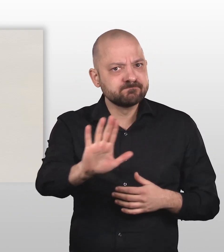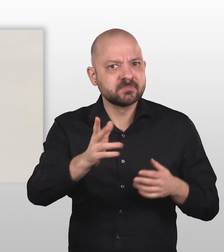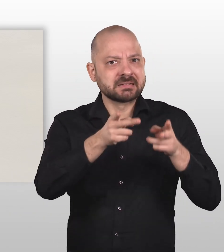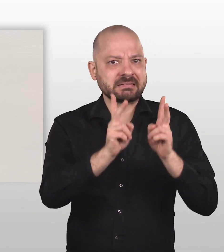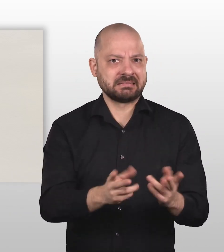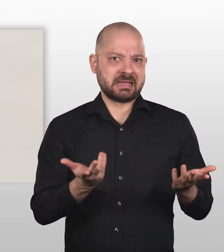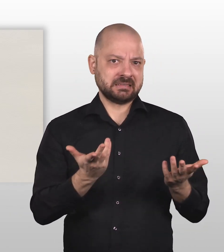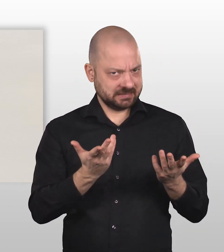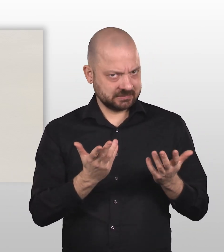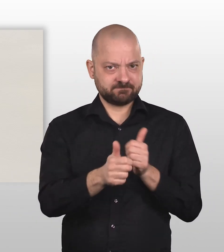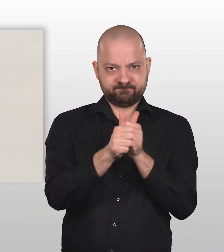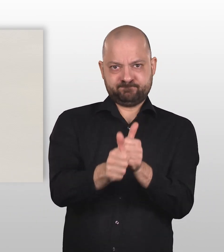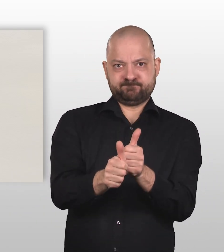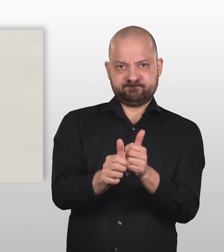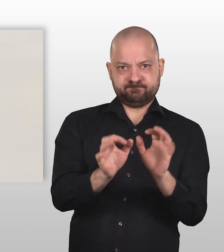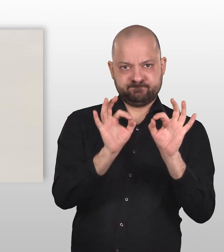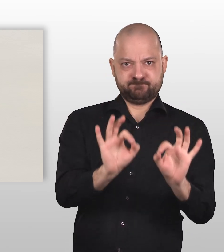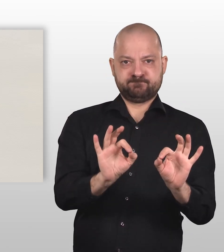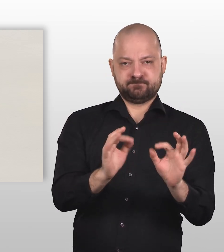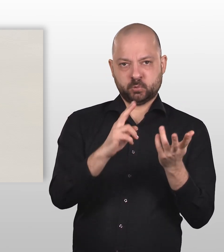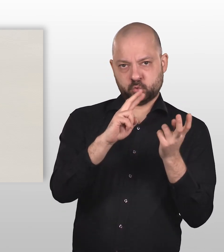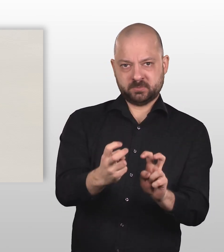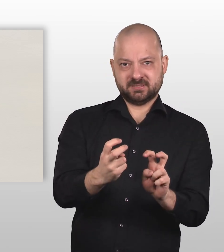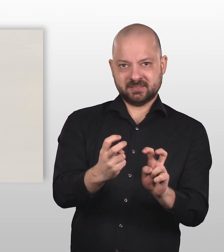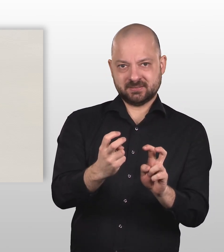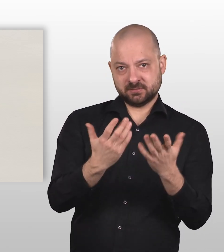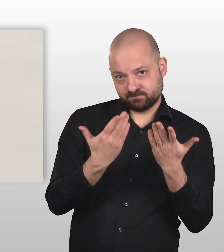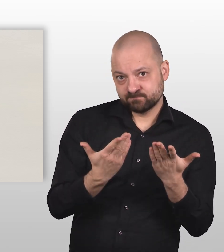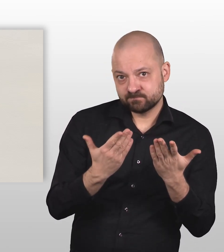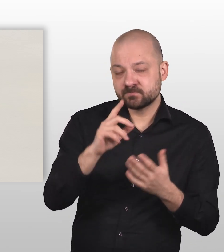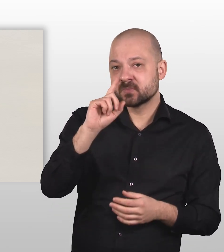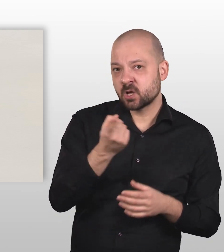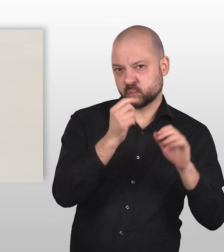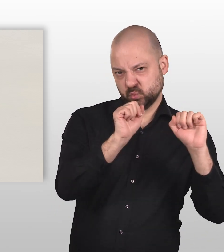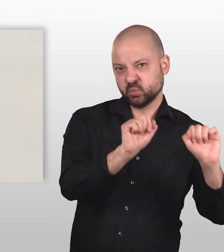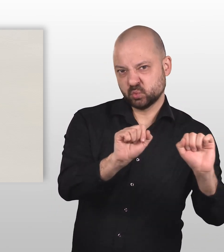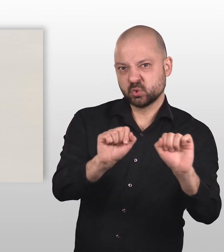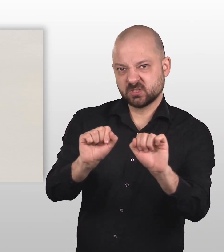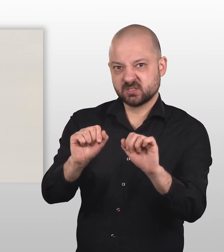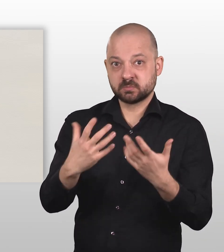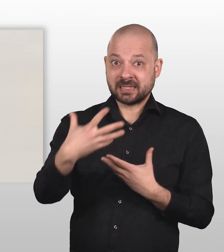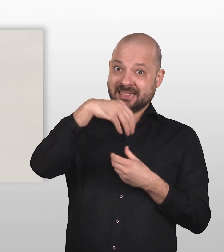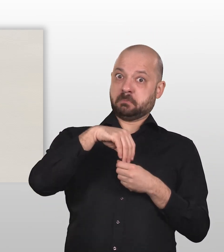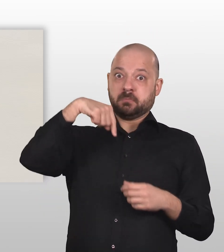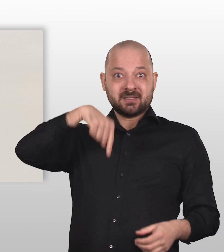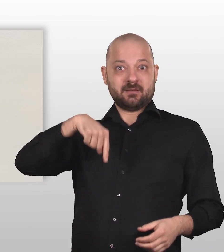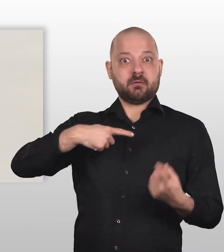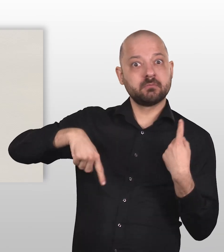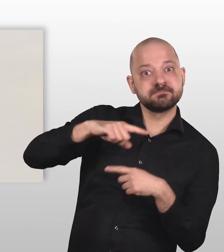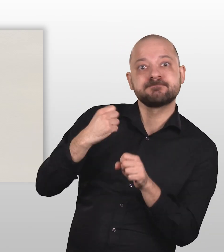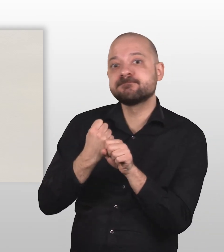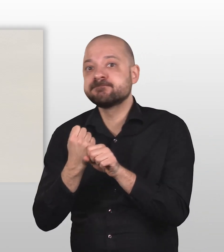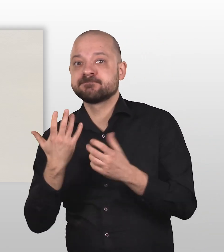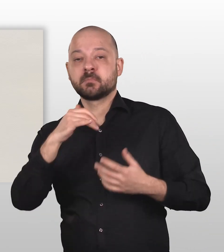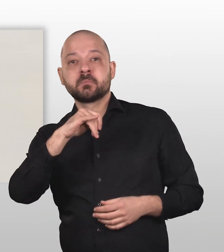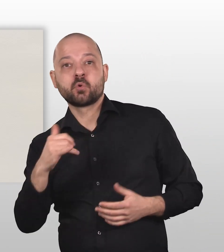Jugendlichen zu gewährleisten. Dazu gehört auch der Schutz von Kindern und Jugendlichen innerhalb unserer Institution.